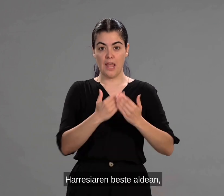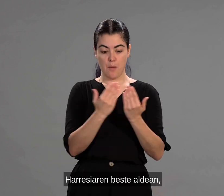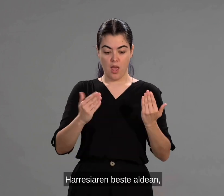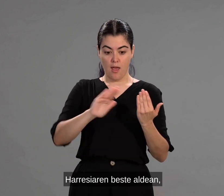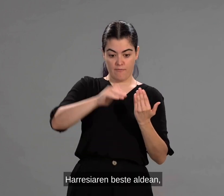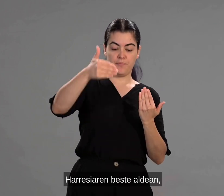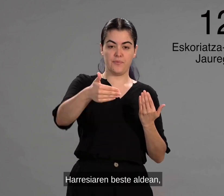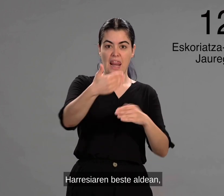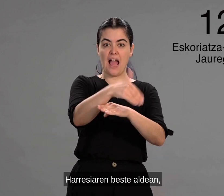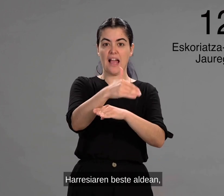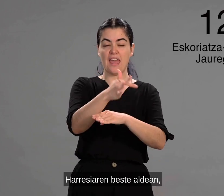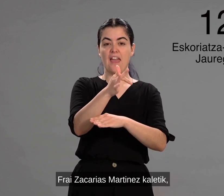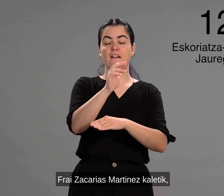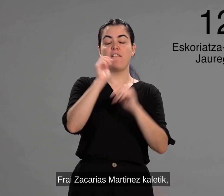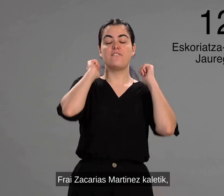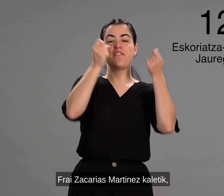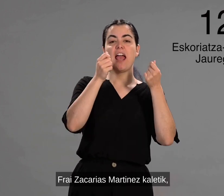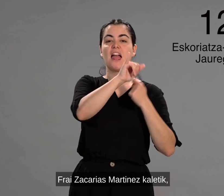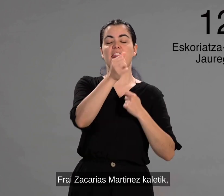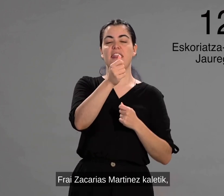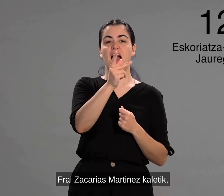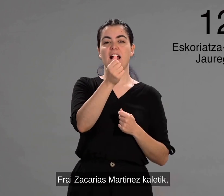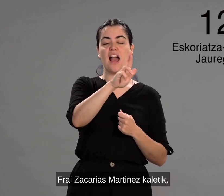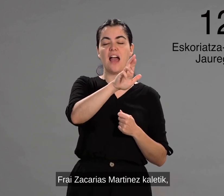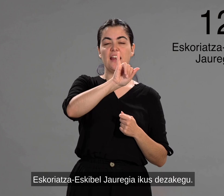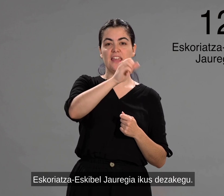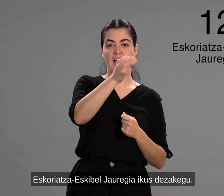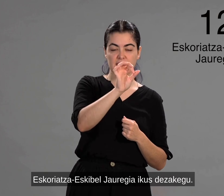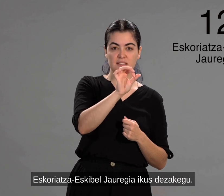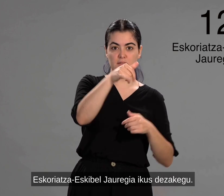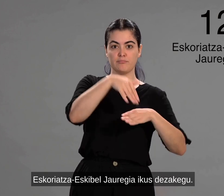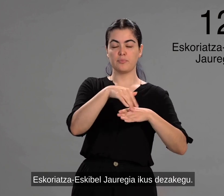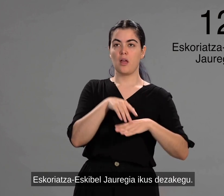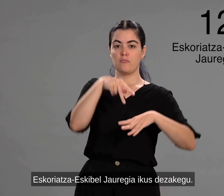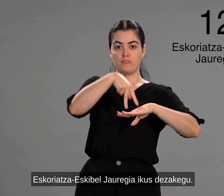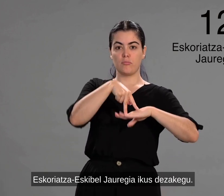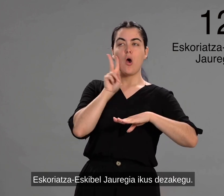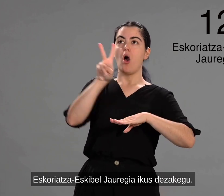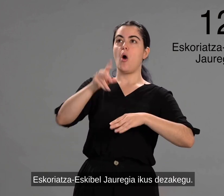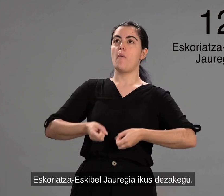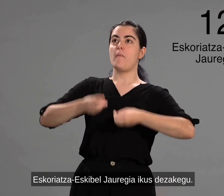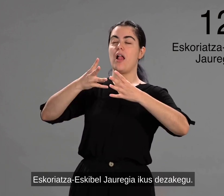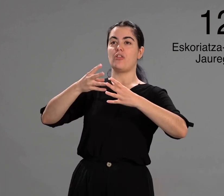Arresiaren beste aldean, fraizakarias martin ezkaletik, eskoriatza eskibel jauregia ikus dezakegu.